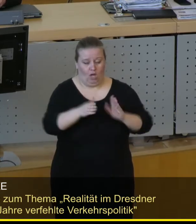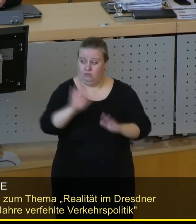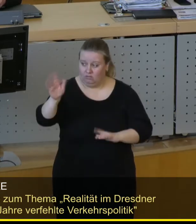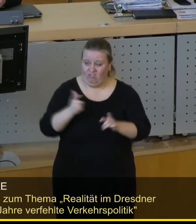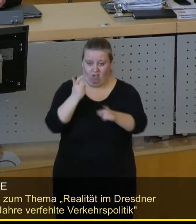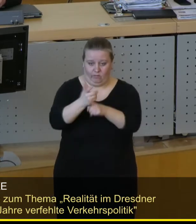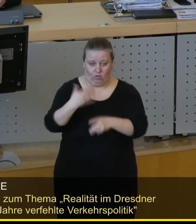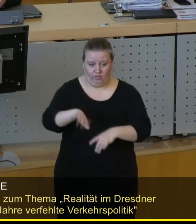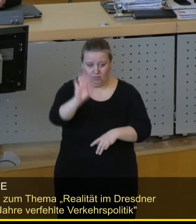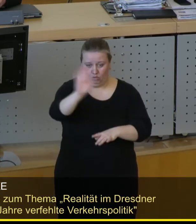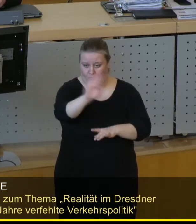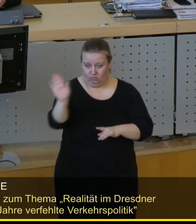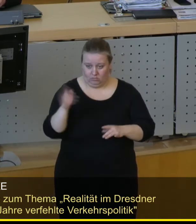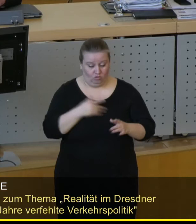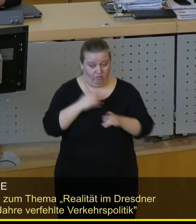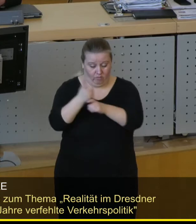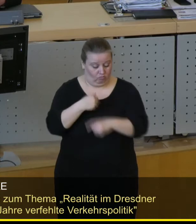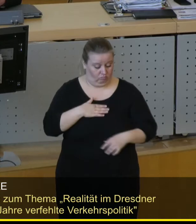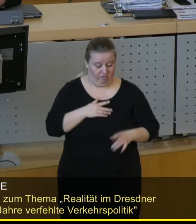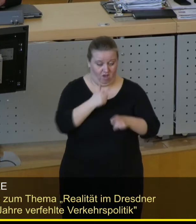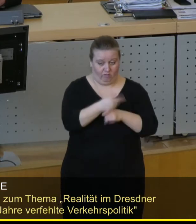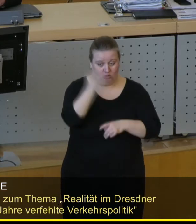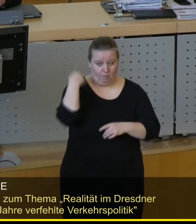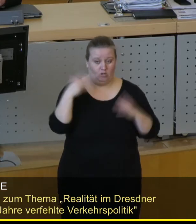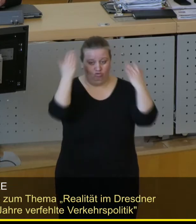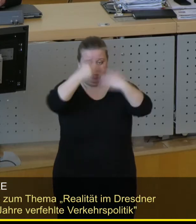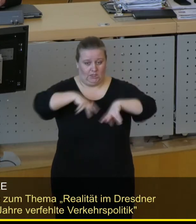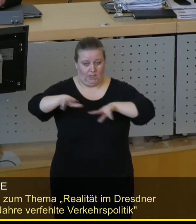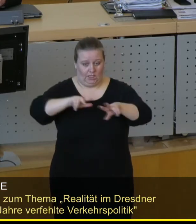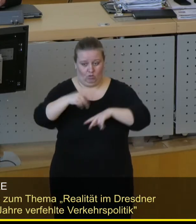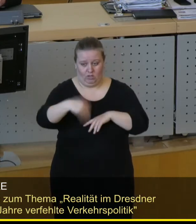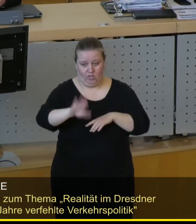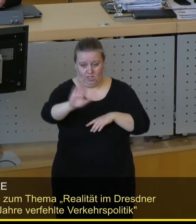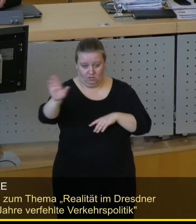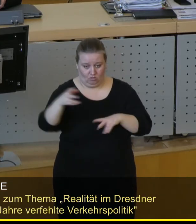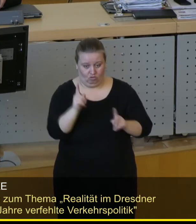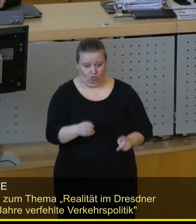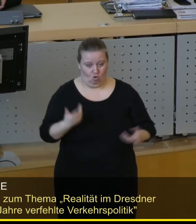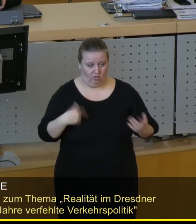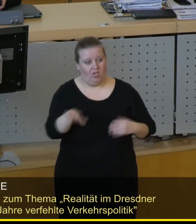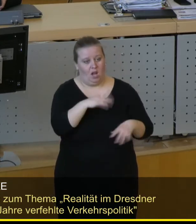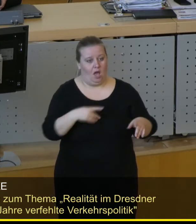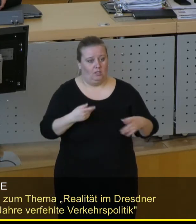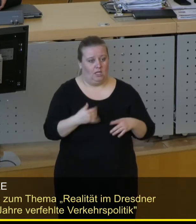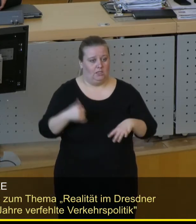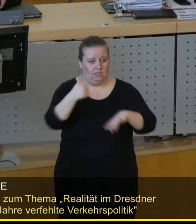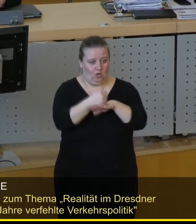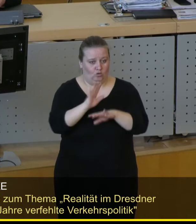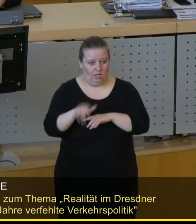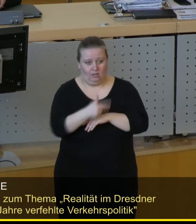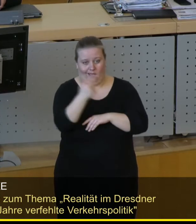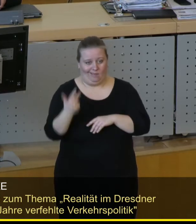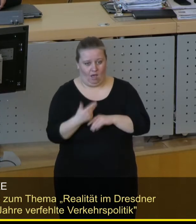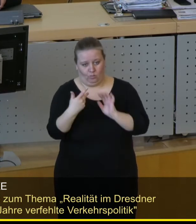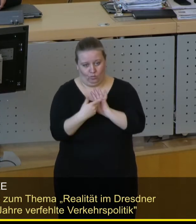Verantwortung, dass es diese Hängepartie gibt. Und es ist die Verantwortung einer schwarz geführten Landesregierung, die die Landesdirektion im Prüfvorgang bisher bei drei Jahren